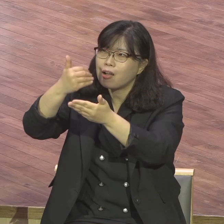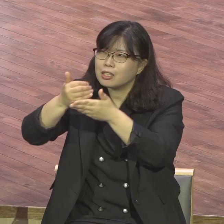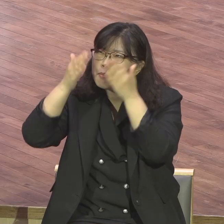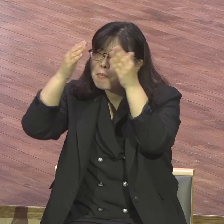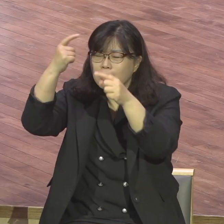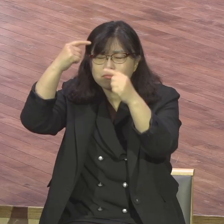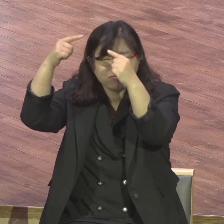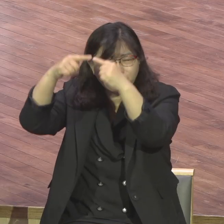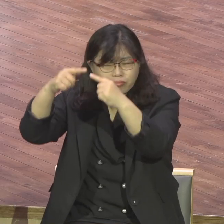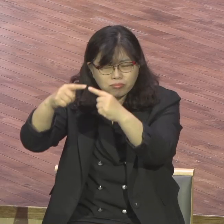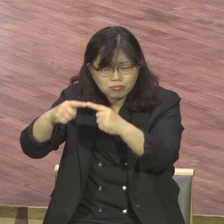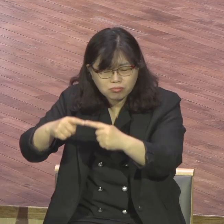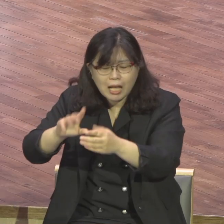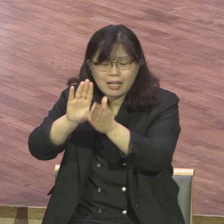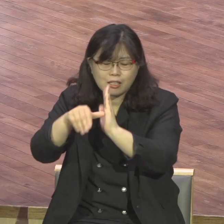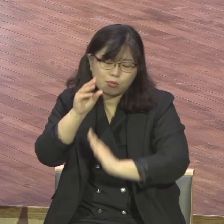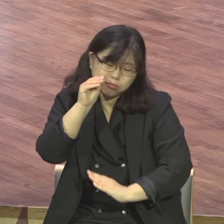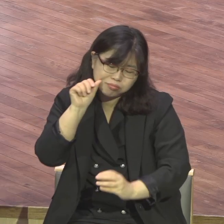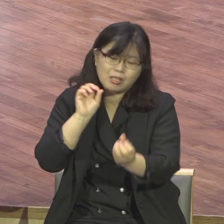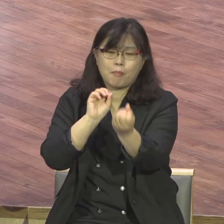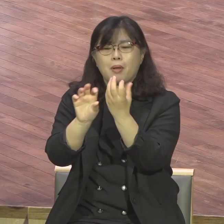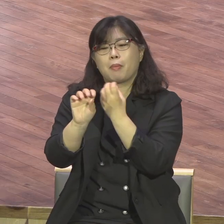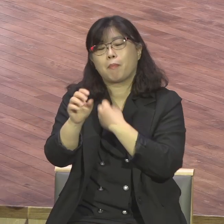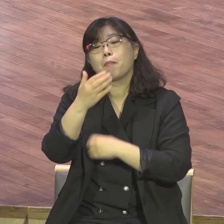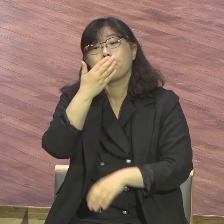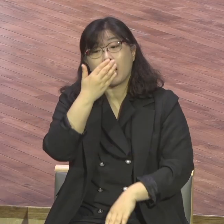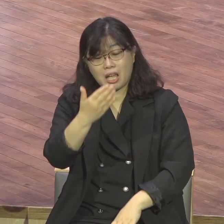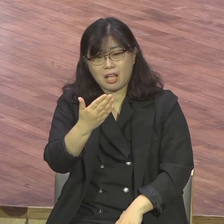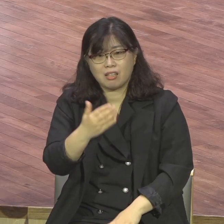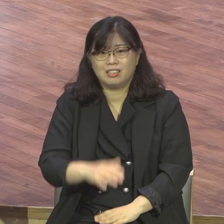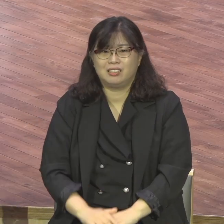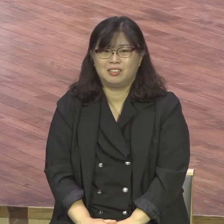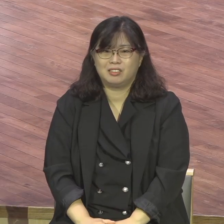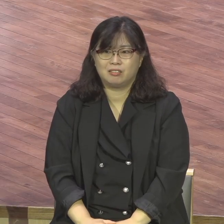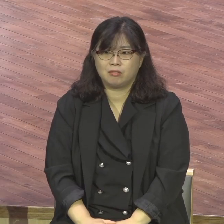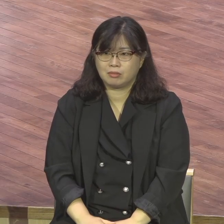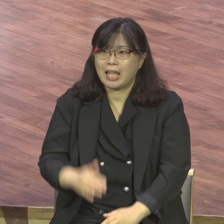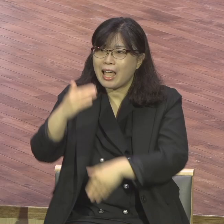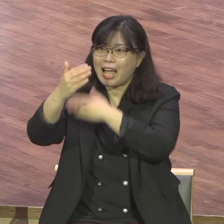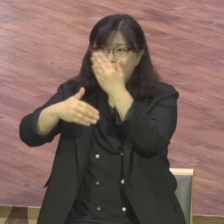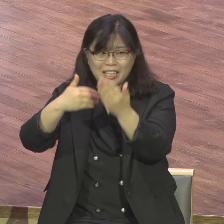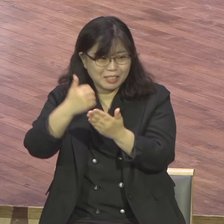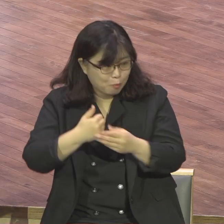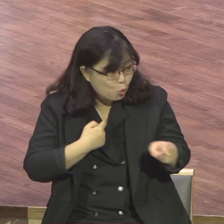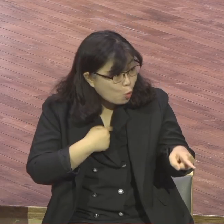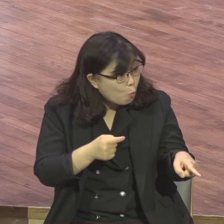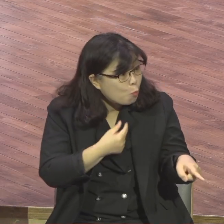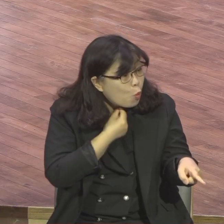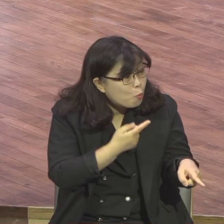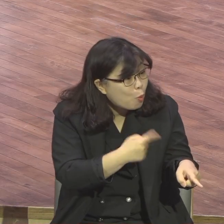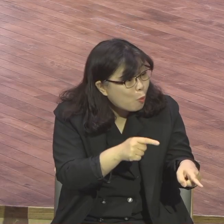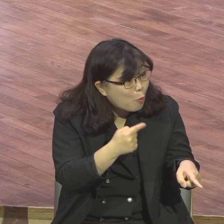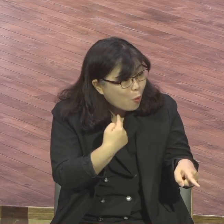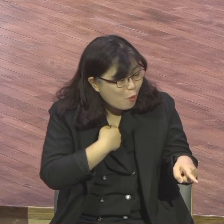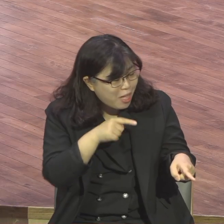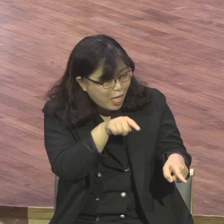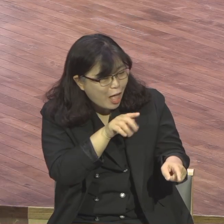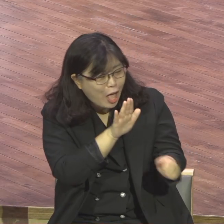응답을 받는다니까 하나님이 우리 방향을 맞출 수 없어요 우리가 하나님 방향을 맞춰야 돼요 왜냐 역사의